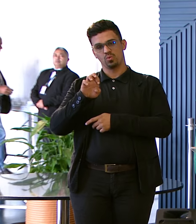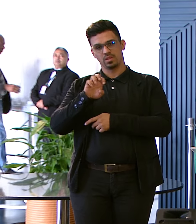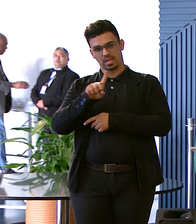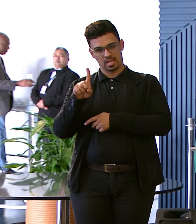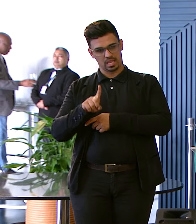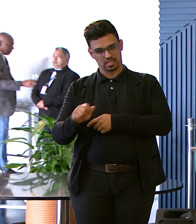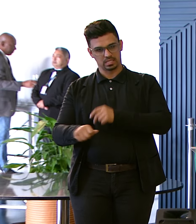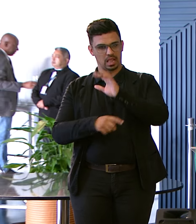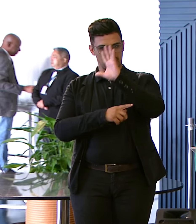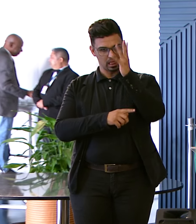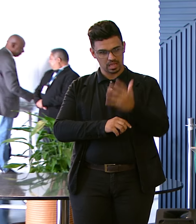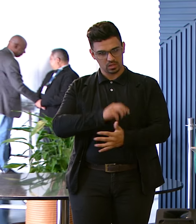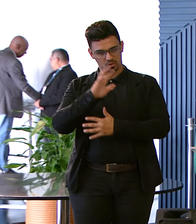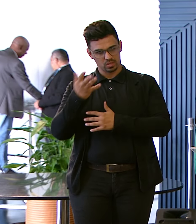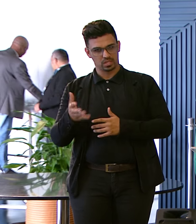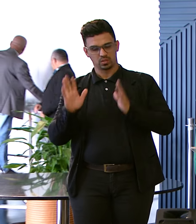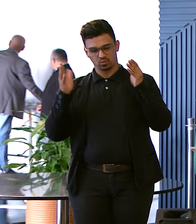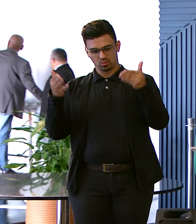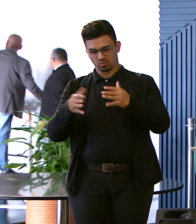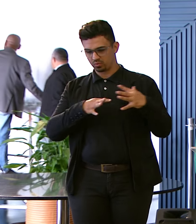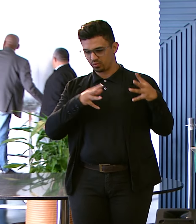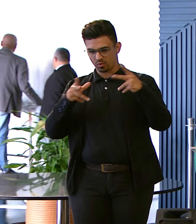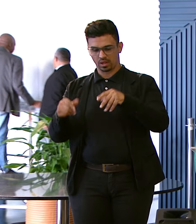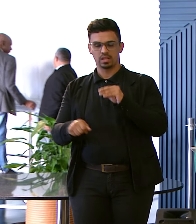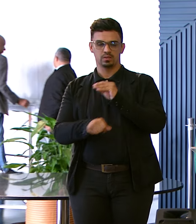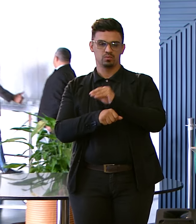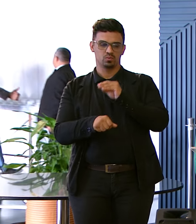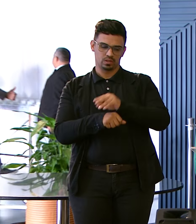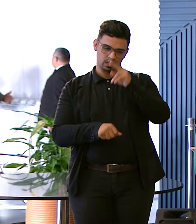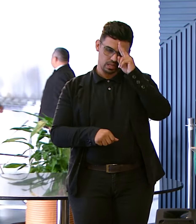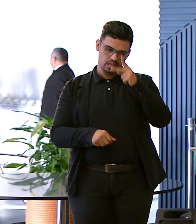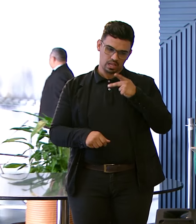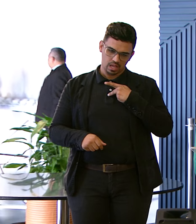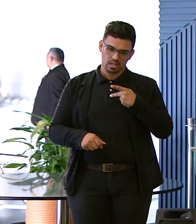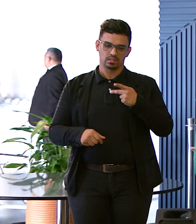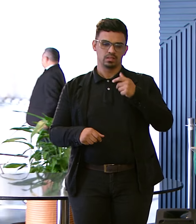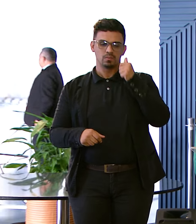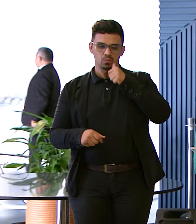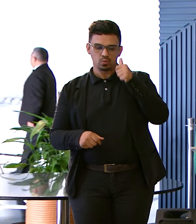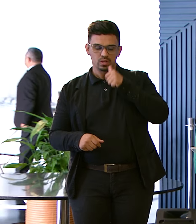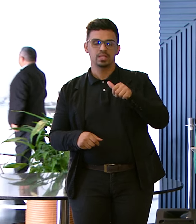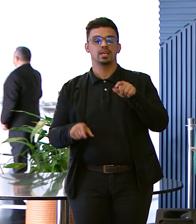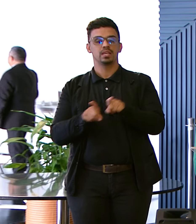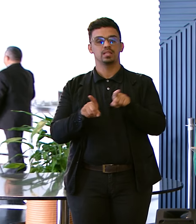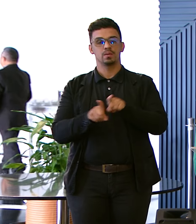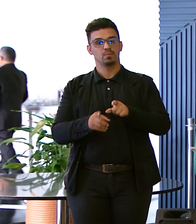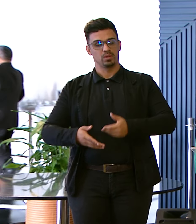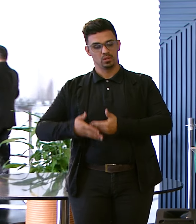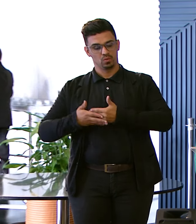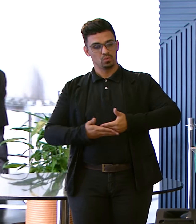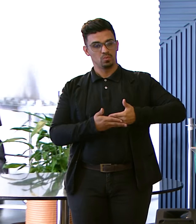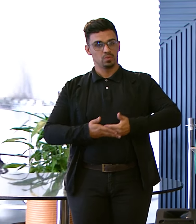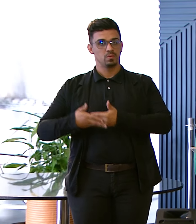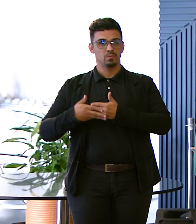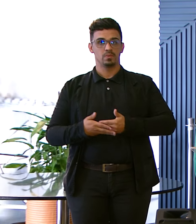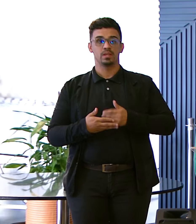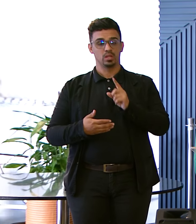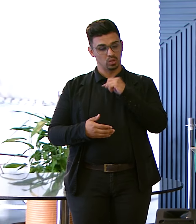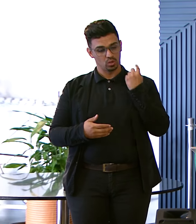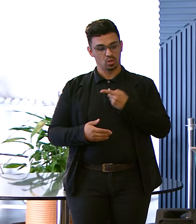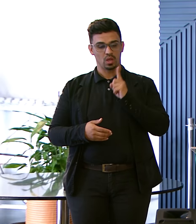Todos voltados Para o nosso cuidado Todos voltados Para o cuidado Da mulher E do bebê Somos uma